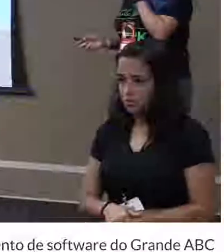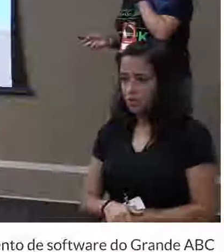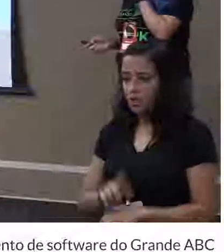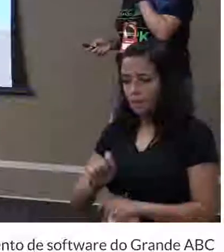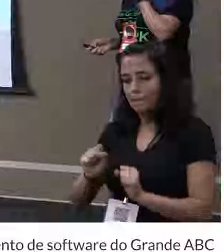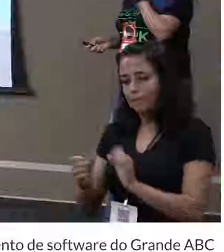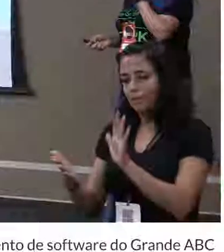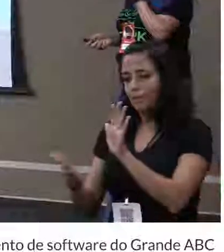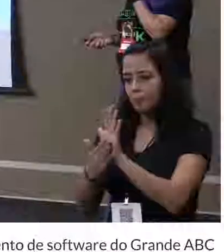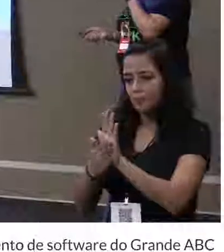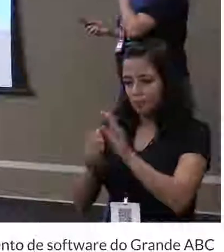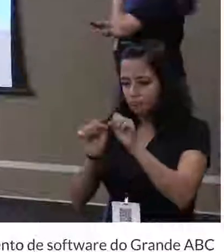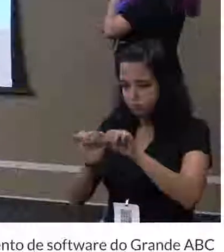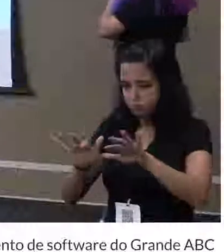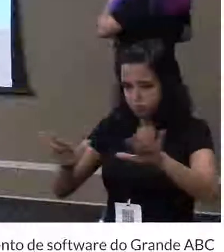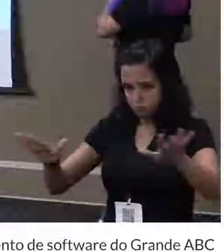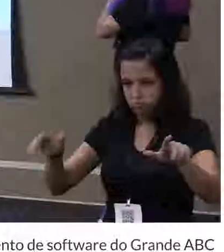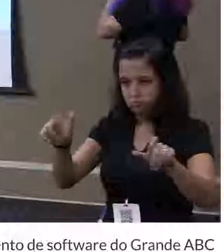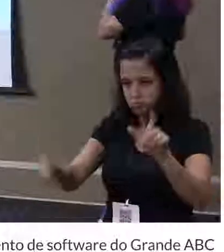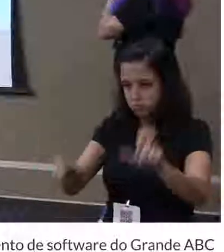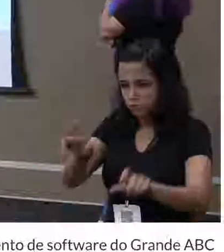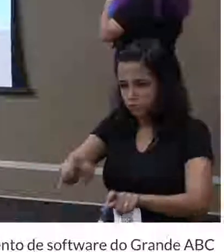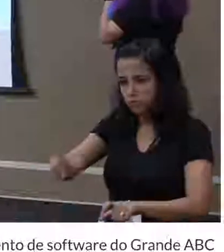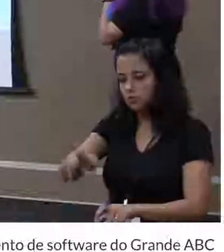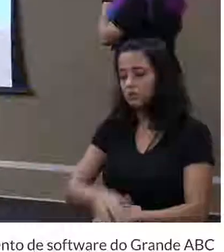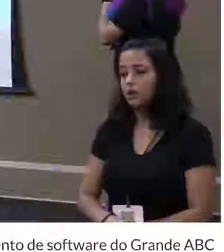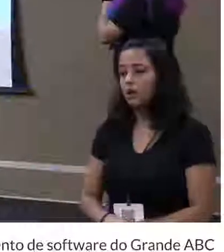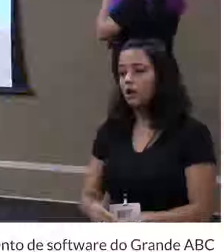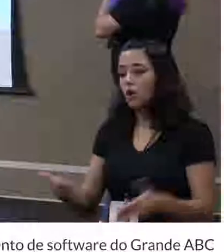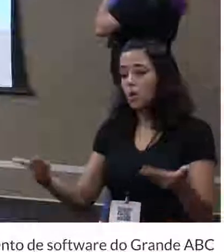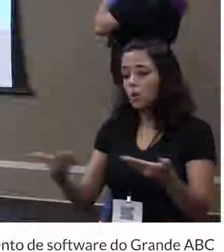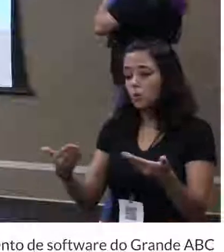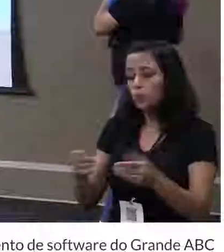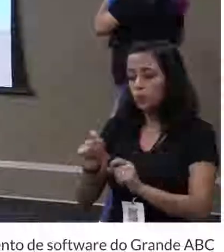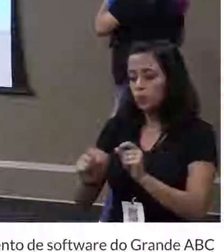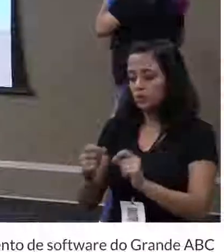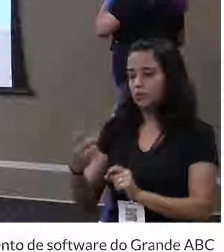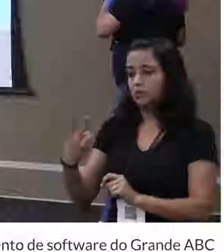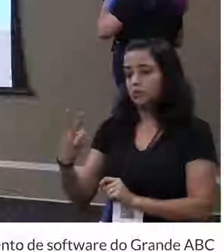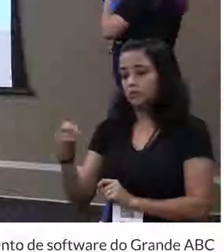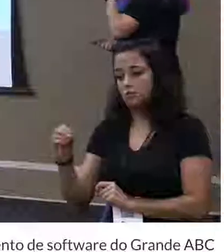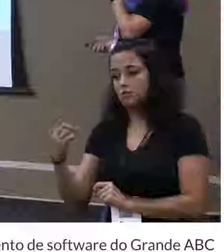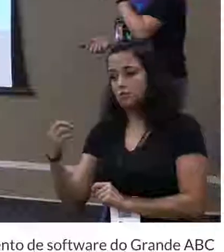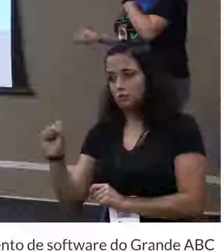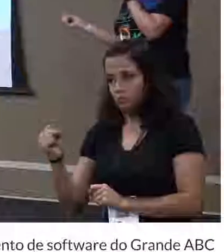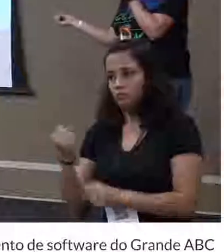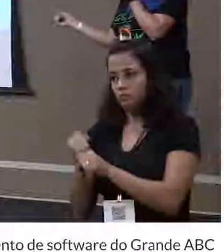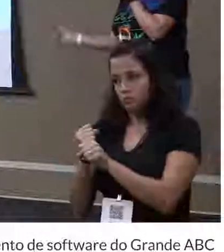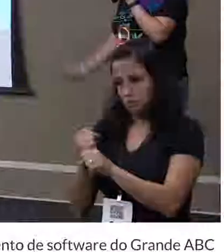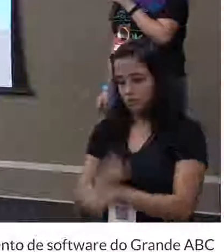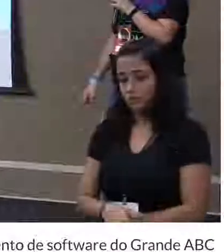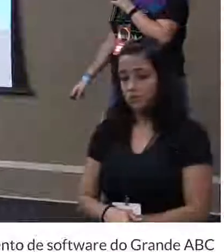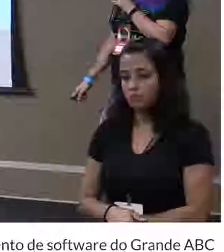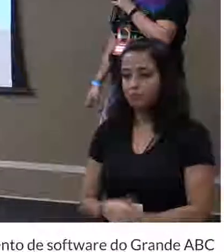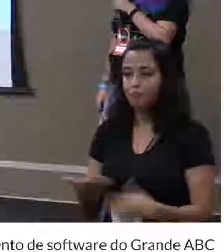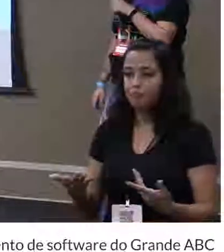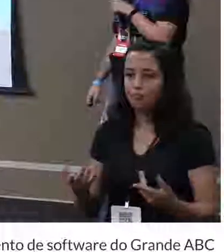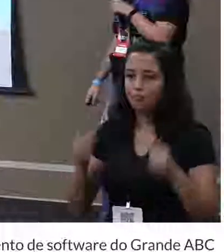recomendação. Né? Ok. Agora, a gente está em 2018 e, daí?